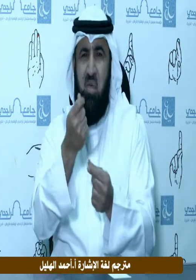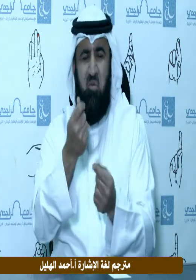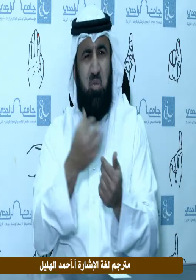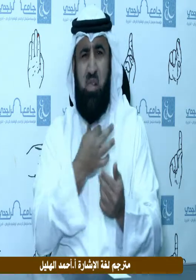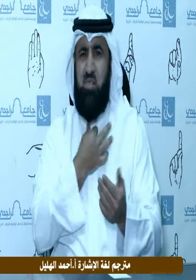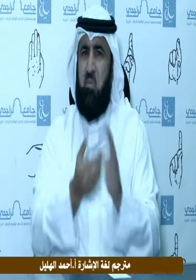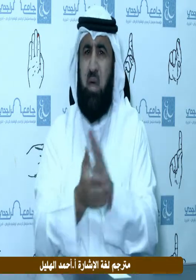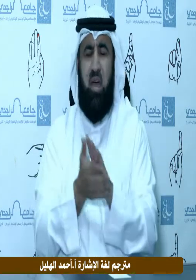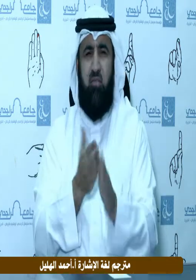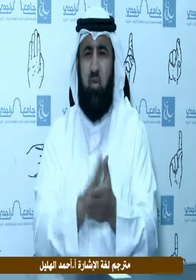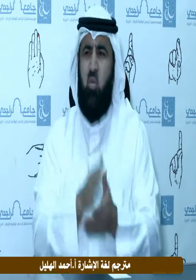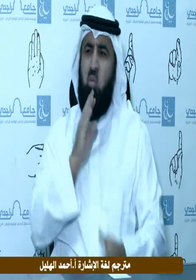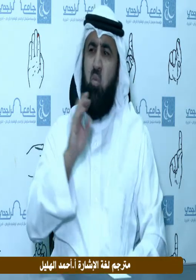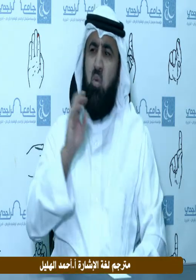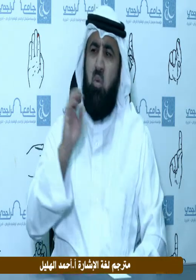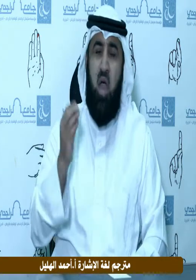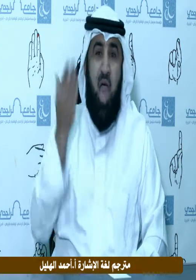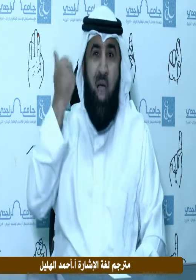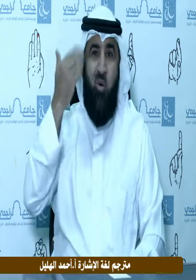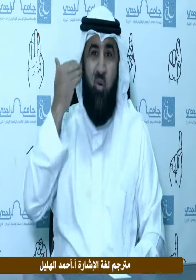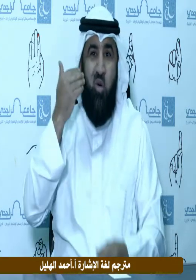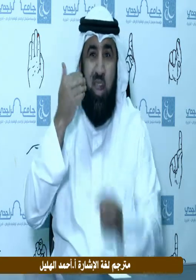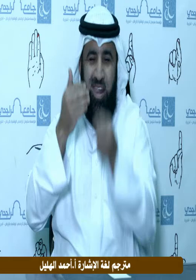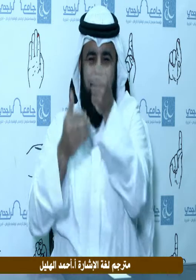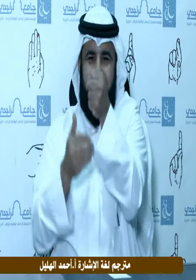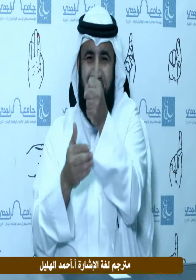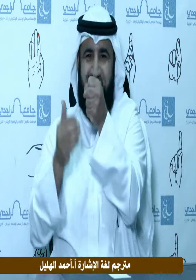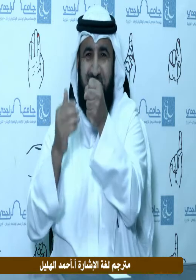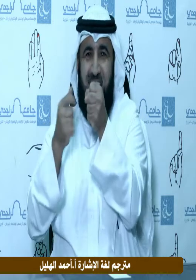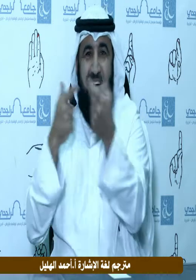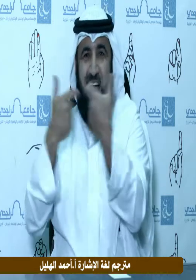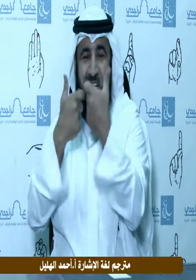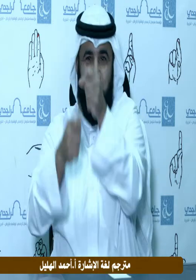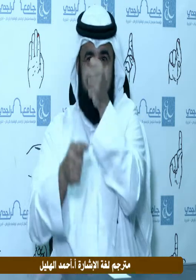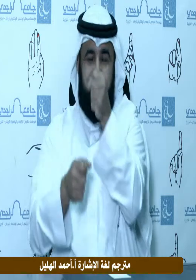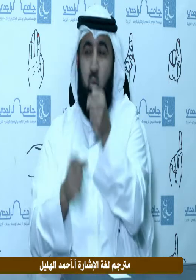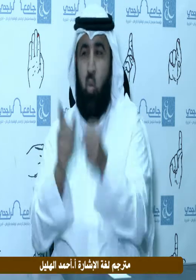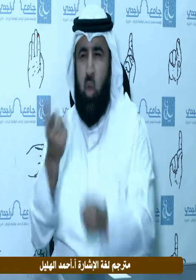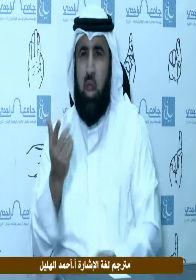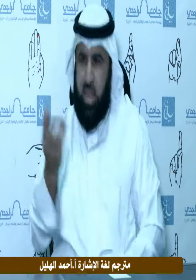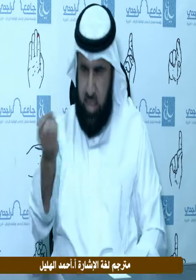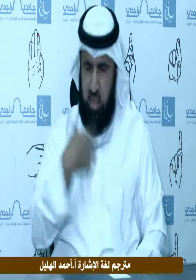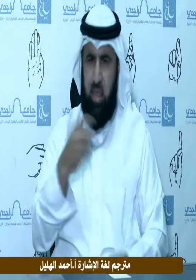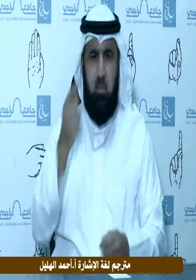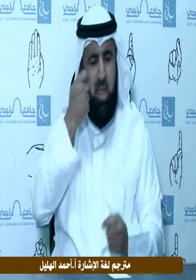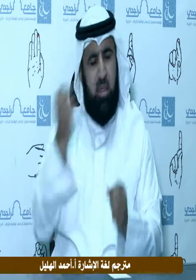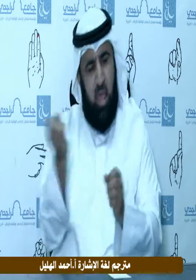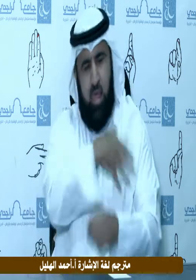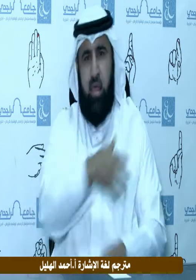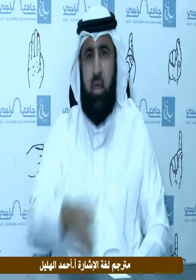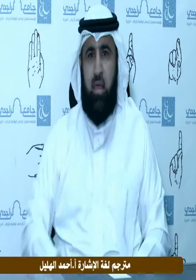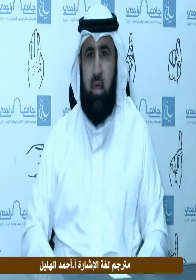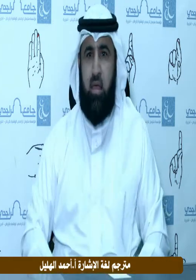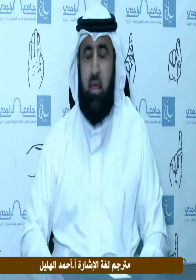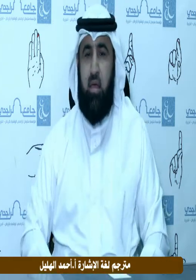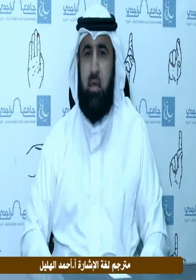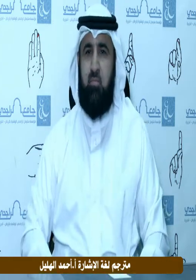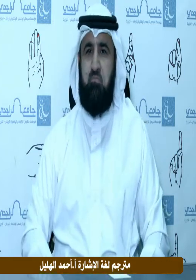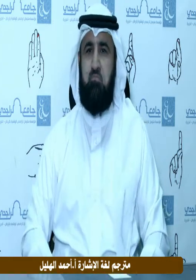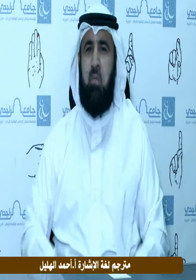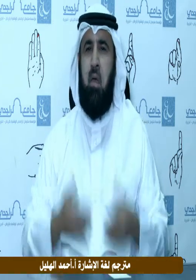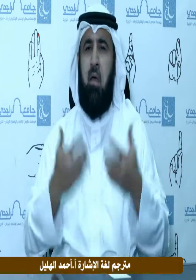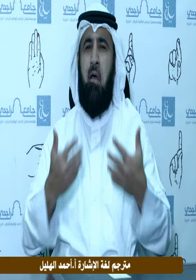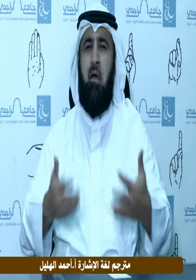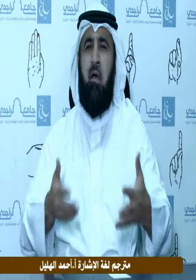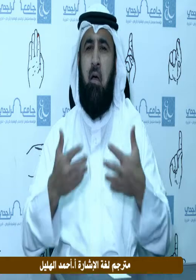قال فأين درعك الحطمية قال هي عندي قال أعطها إياها وهكذا كان